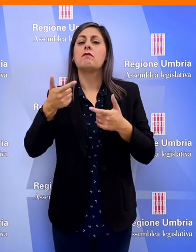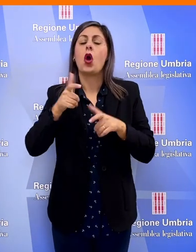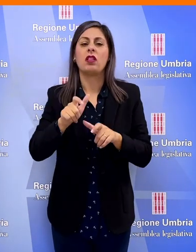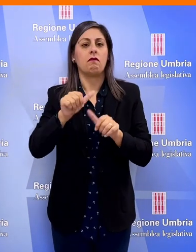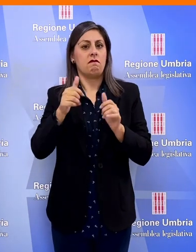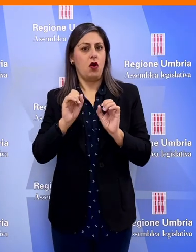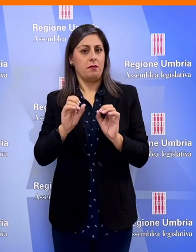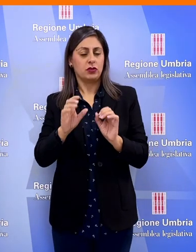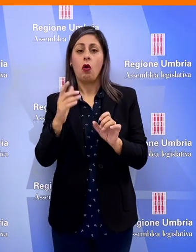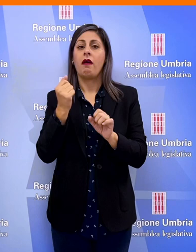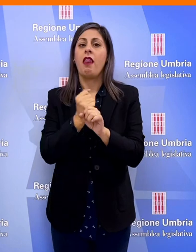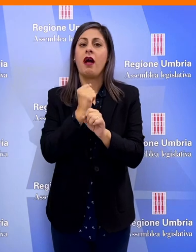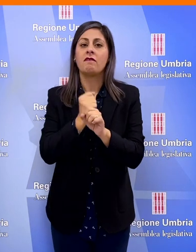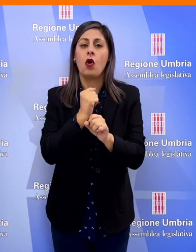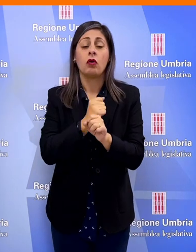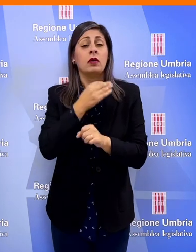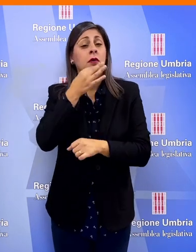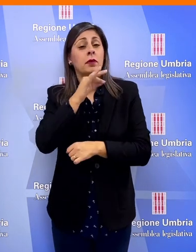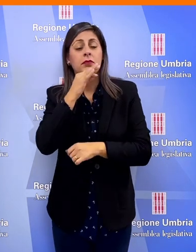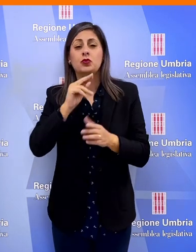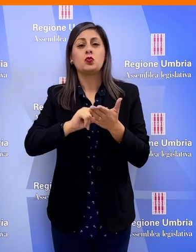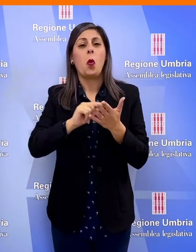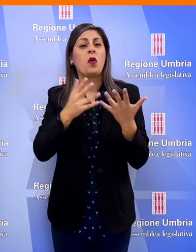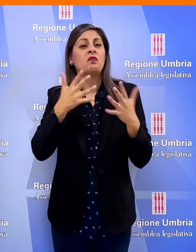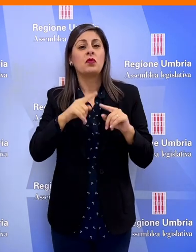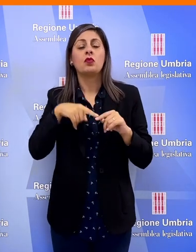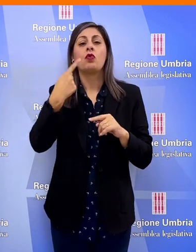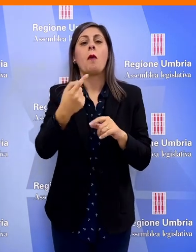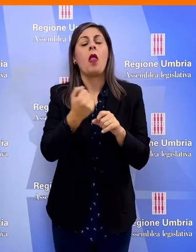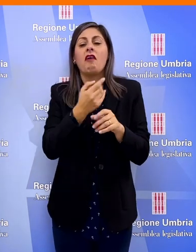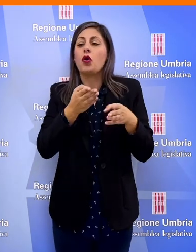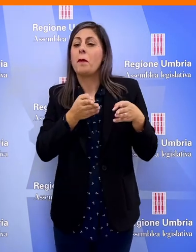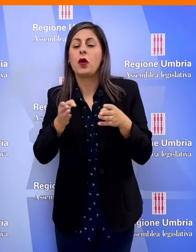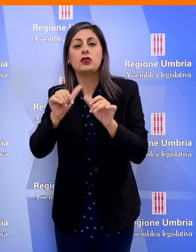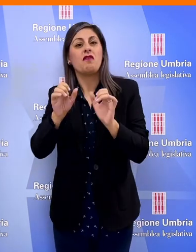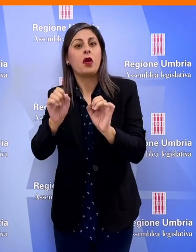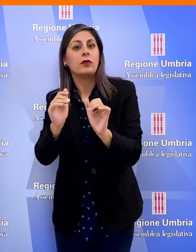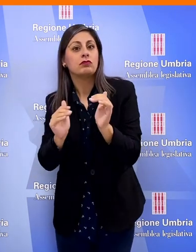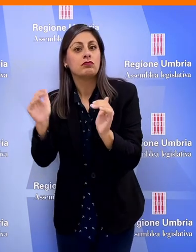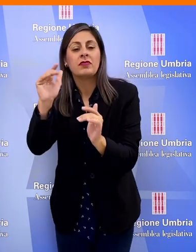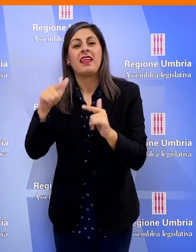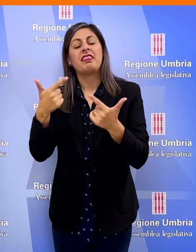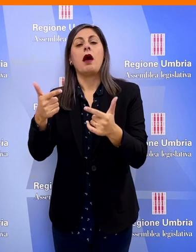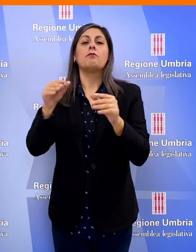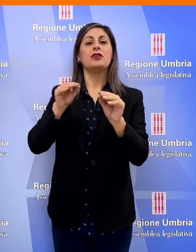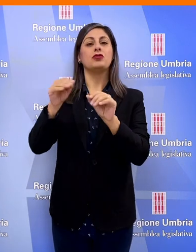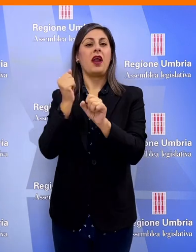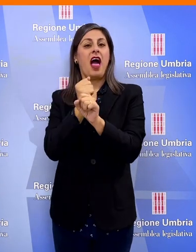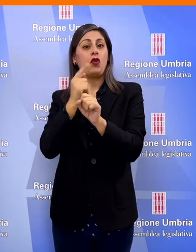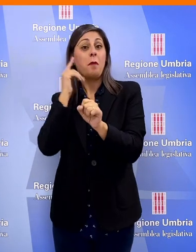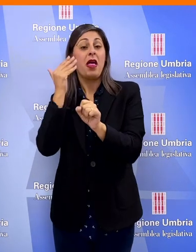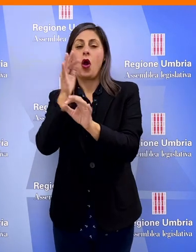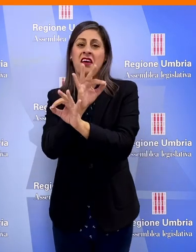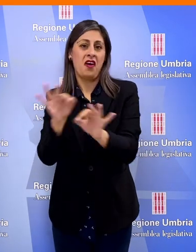anche per quanto riguarda la formazione e il lavoro spesso dopo la scuola non sono avviate a percorsi di formazione che possano garantire